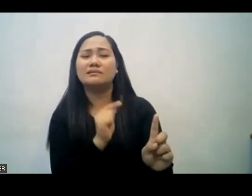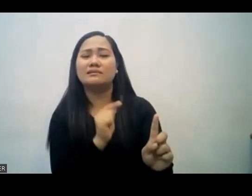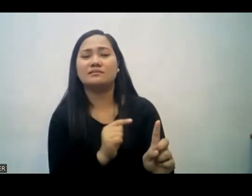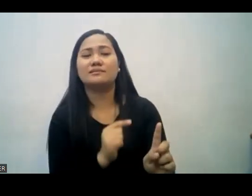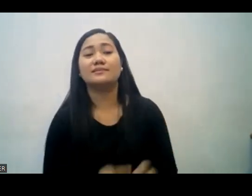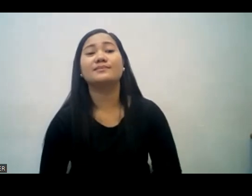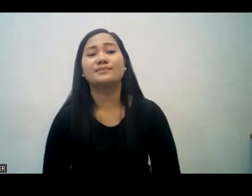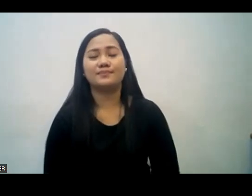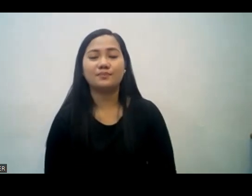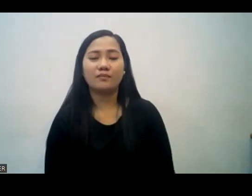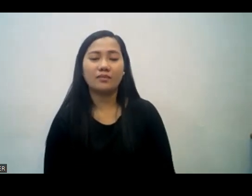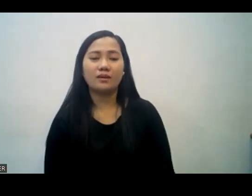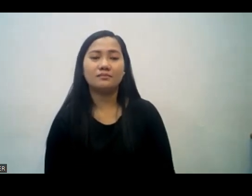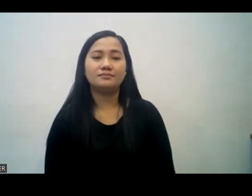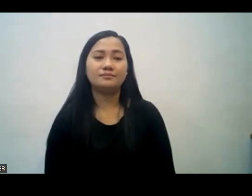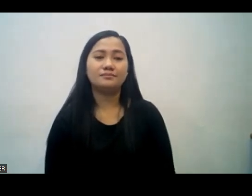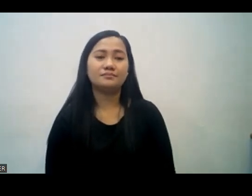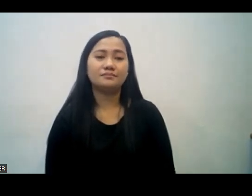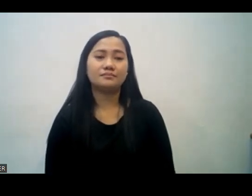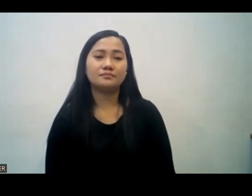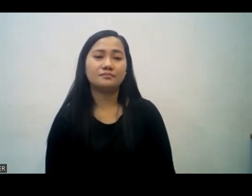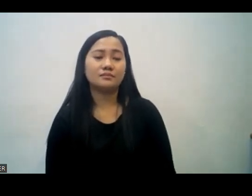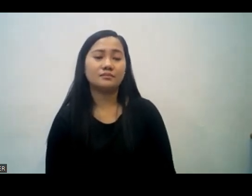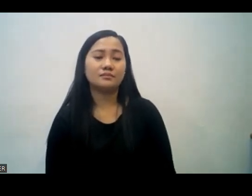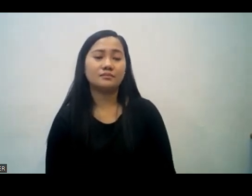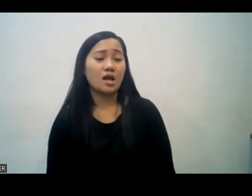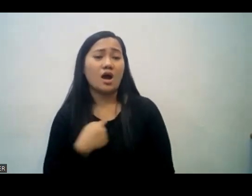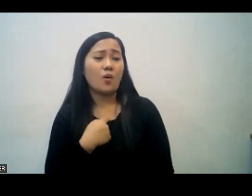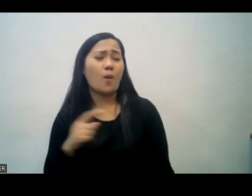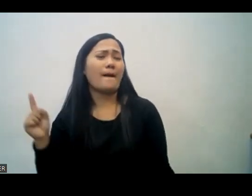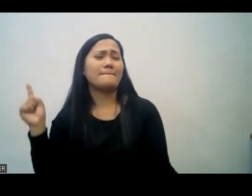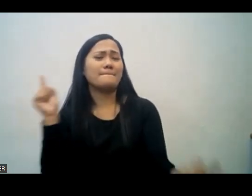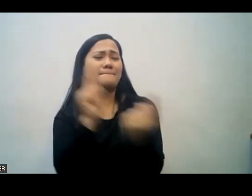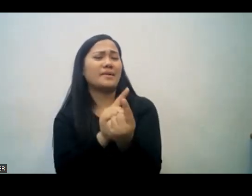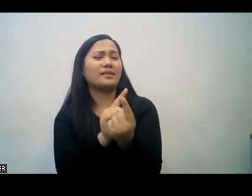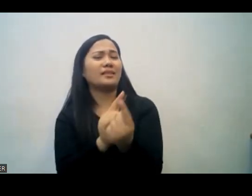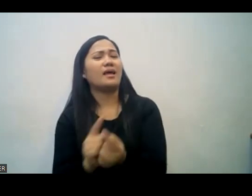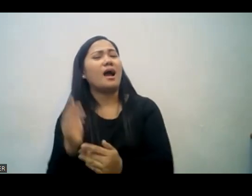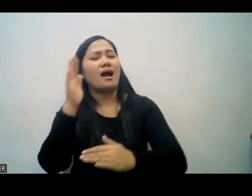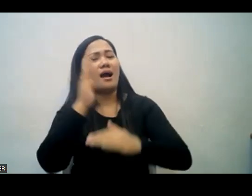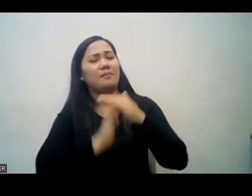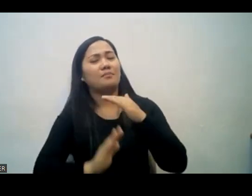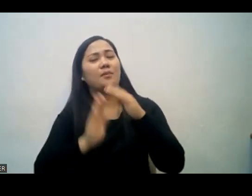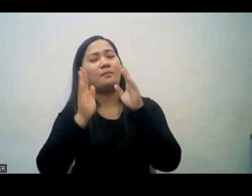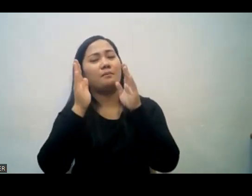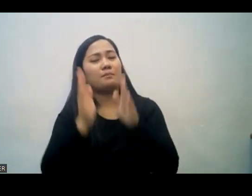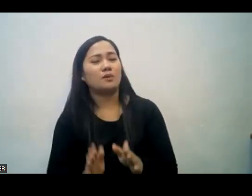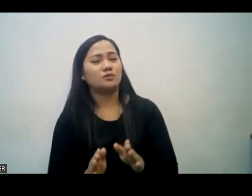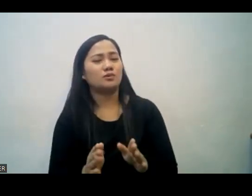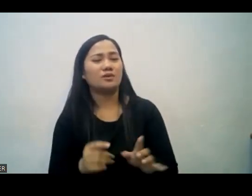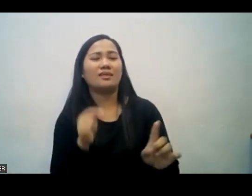that I have met kaya sinabi niya sapagkat si Moody siya po yung tao na